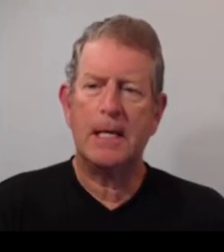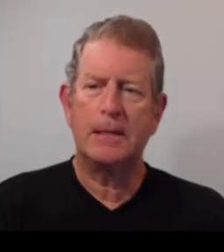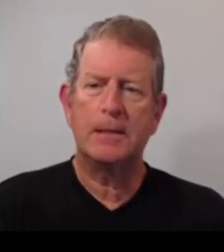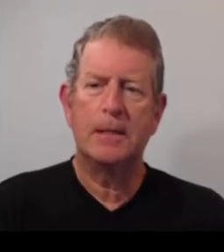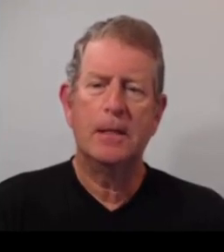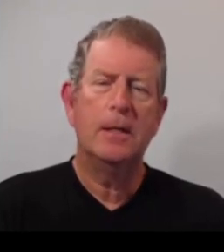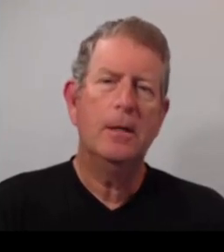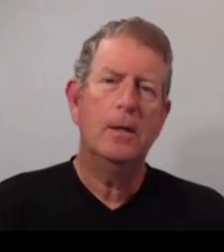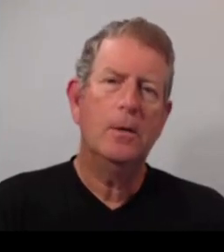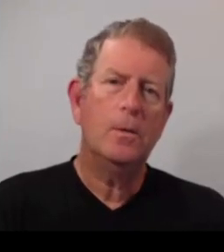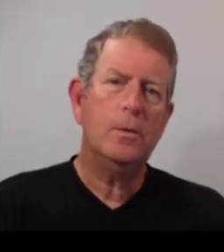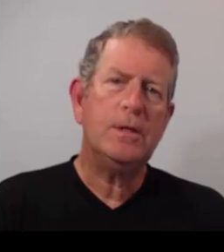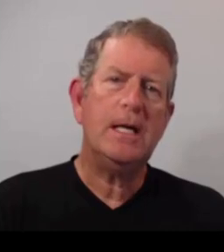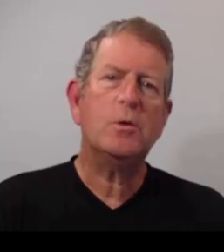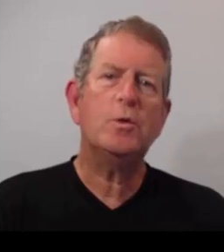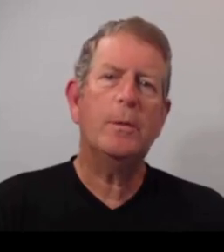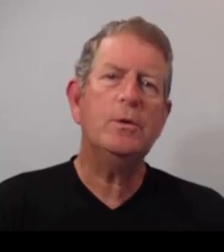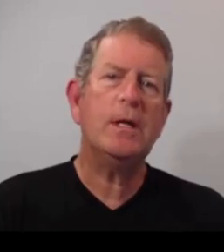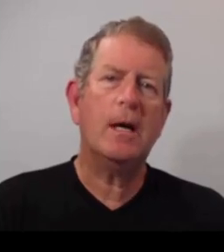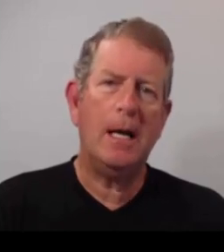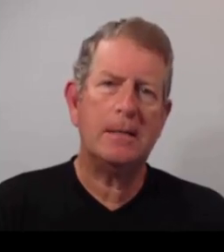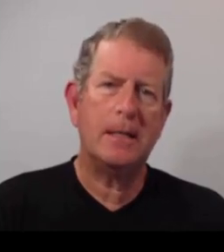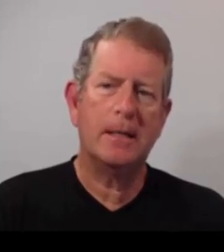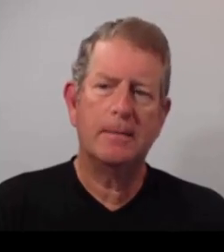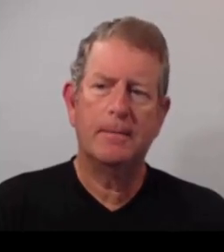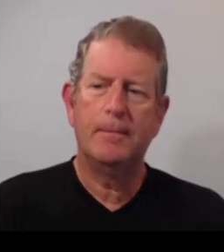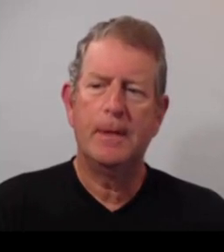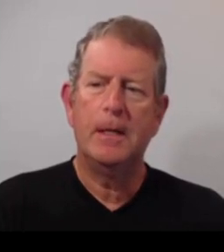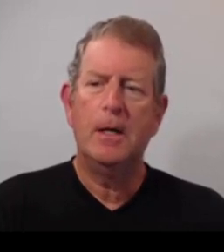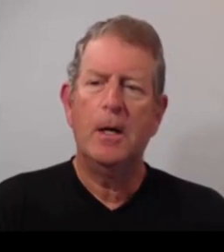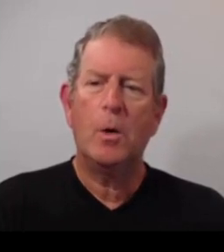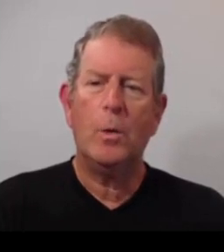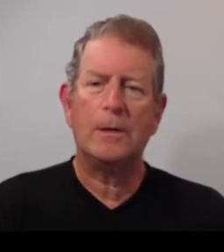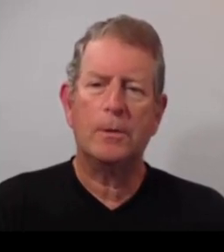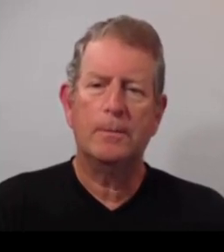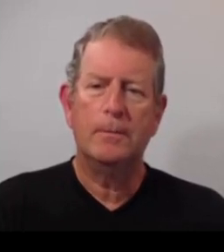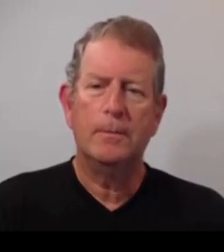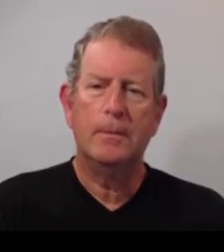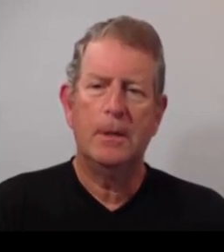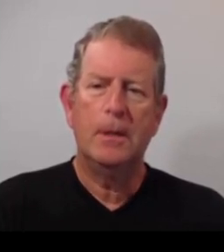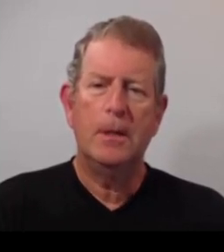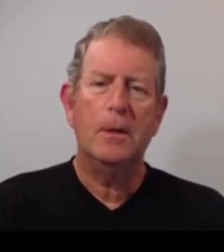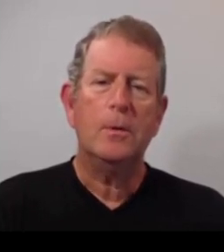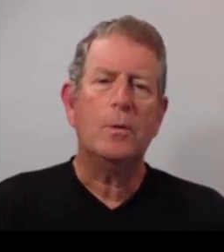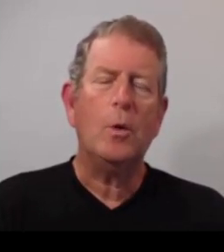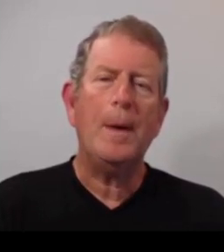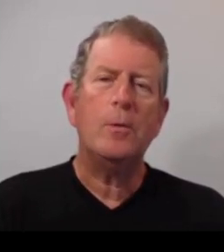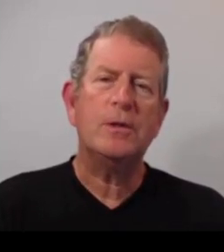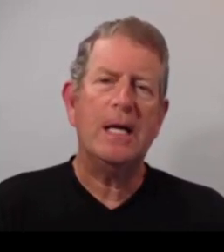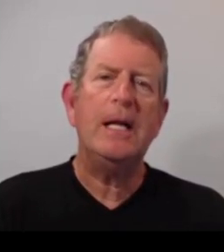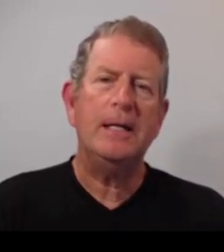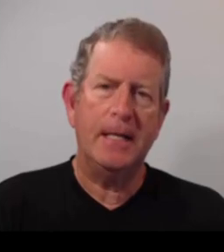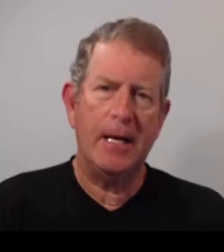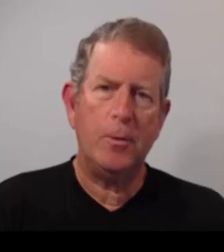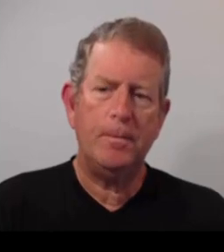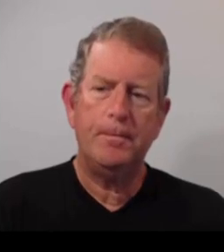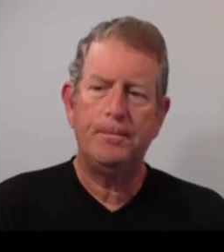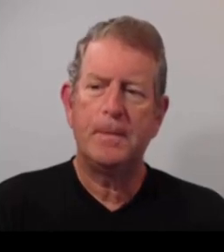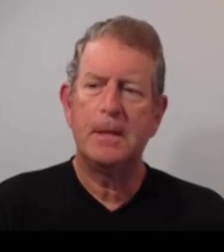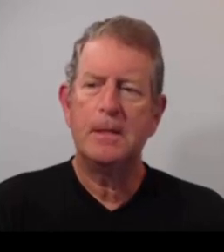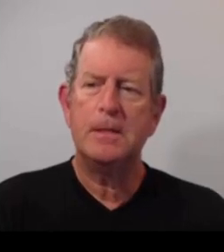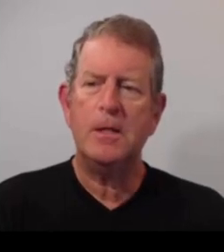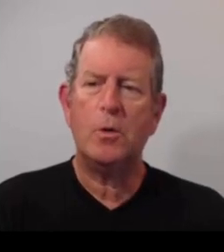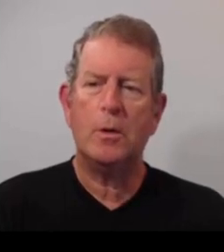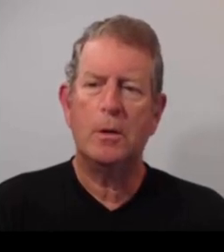3. Usted escucha música clásica. 4. Toma usted el dinero.